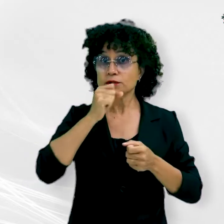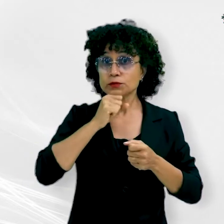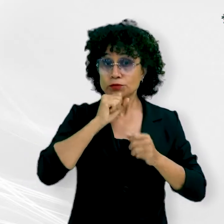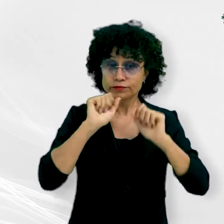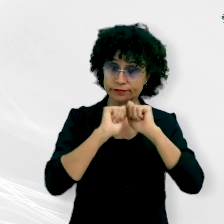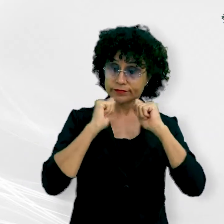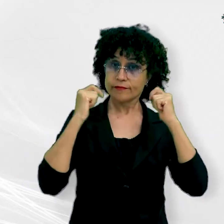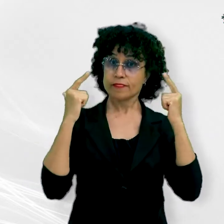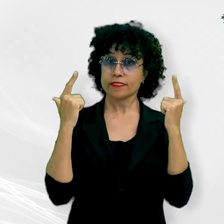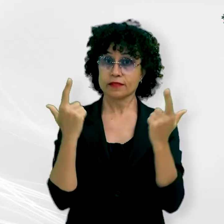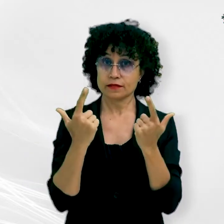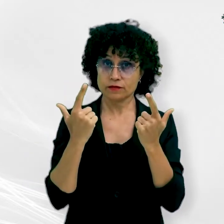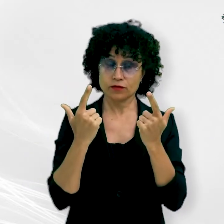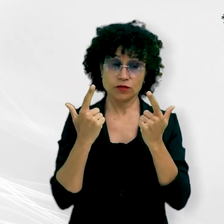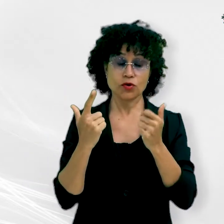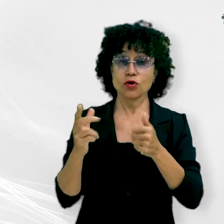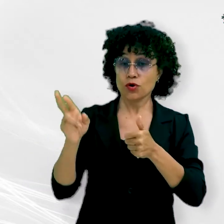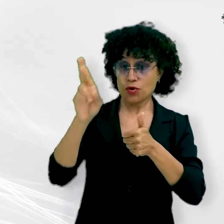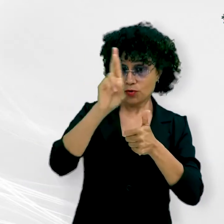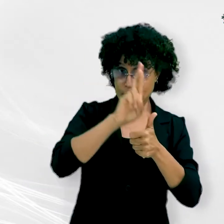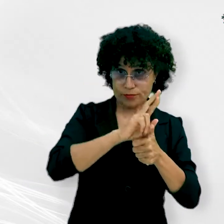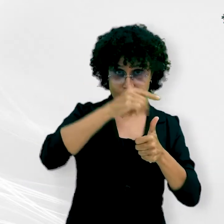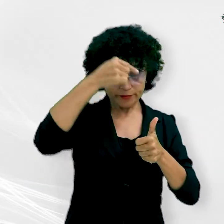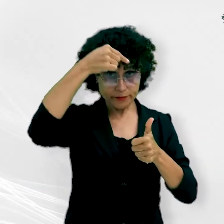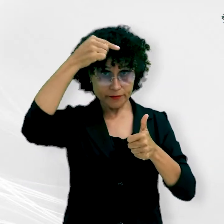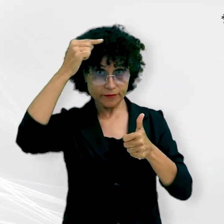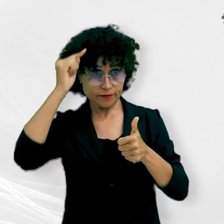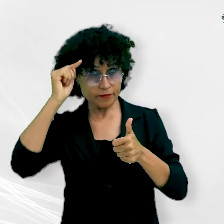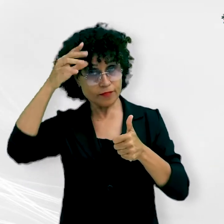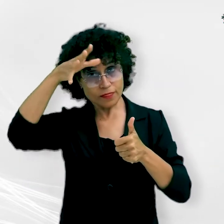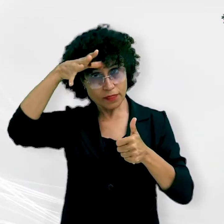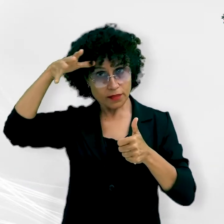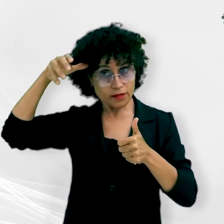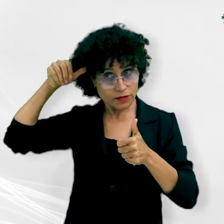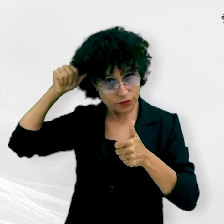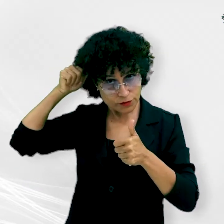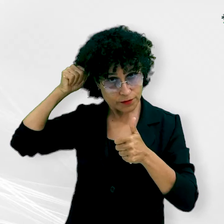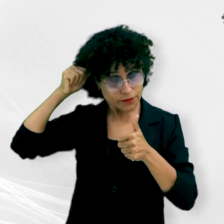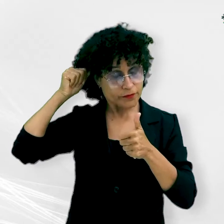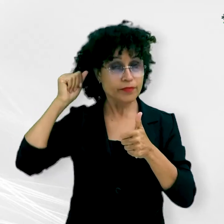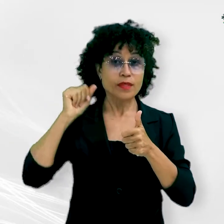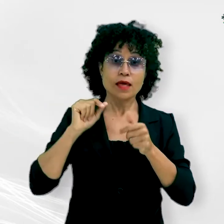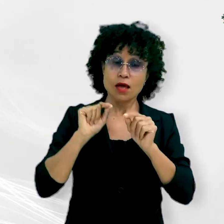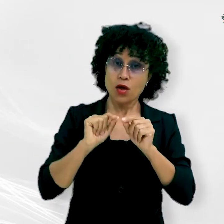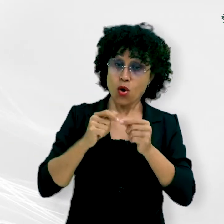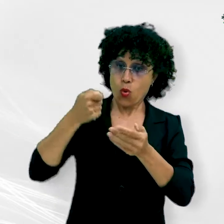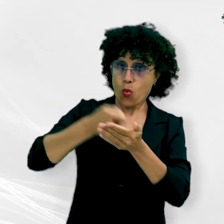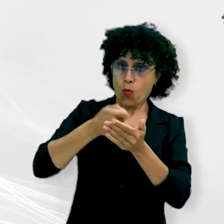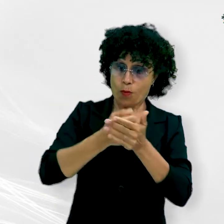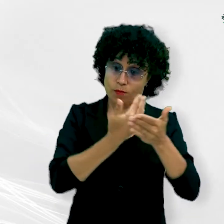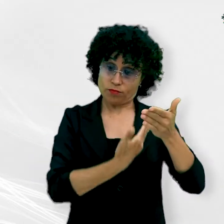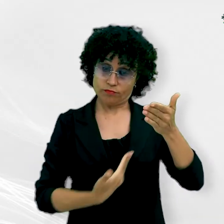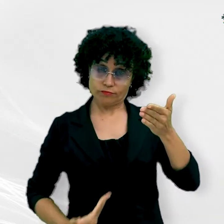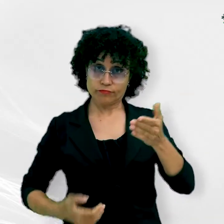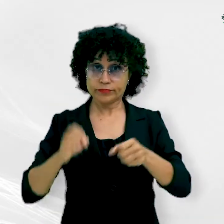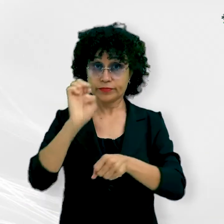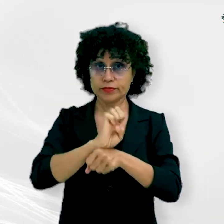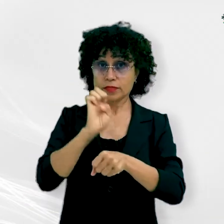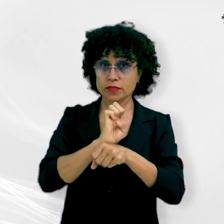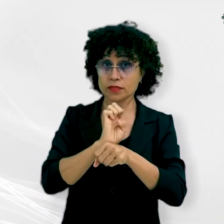e ao Idoso da Assembleia Legislativa, o Procurador-Geral de Justiça de Mato Grosso, José Antônio Borges Pereira, cobrou do Governo do